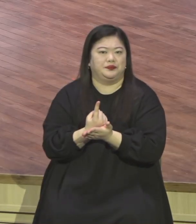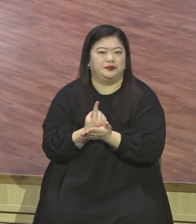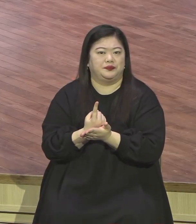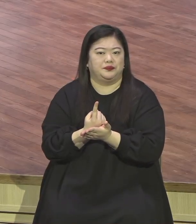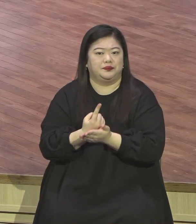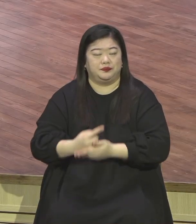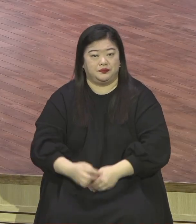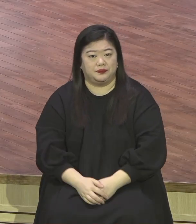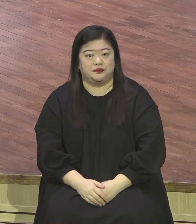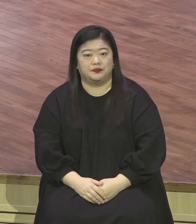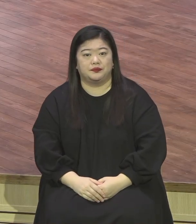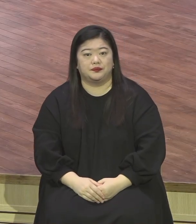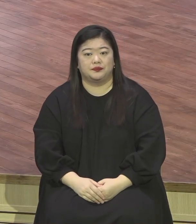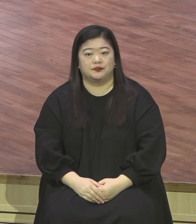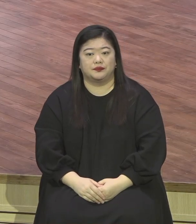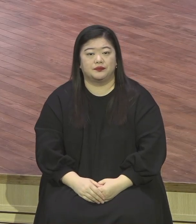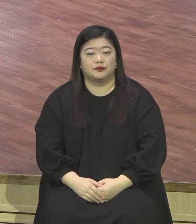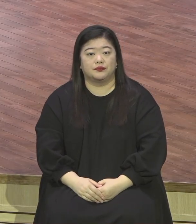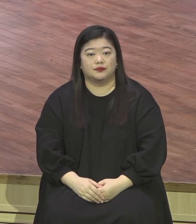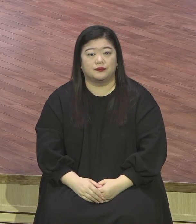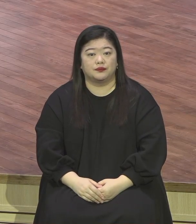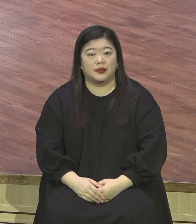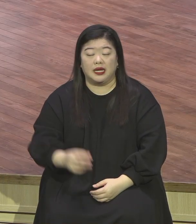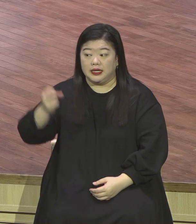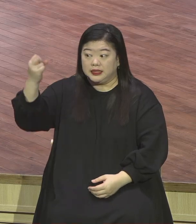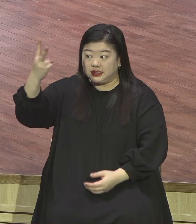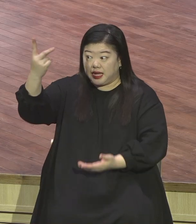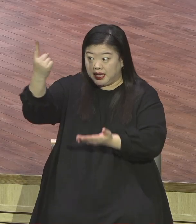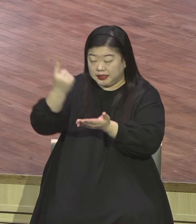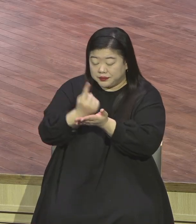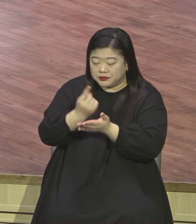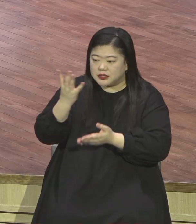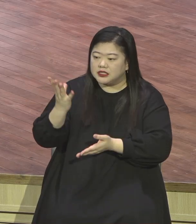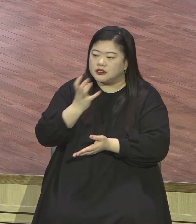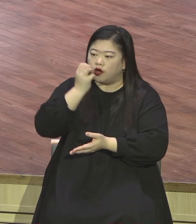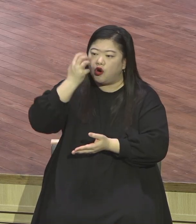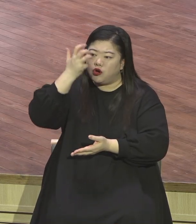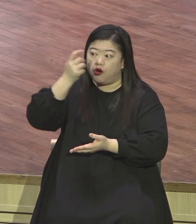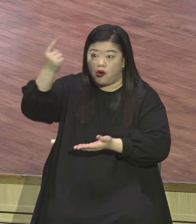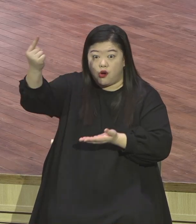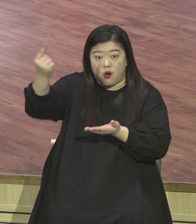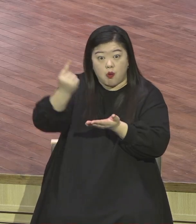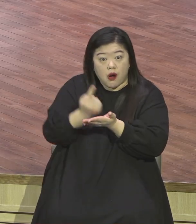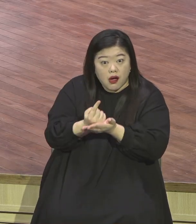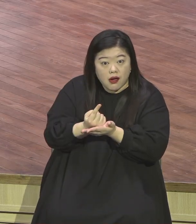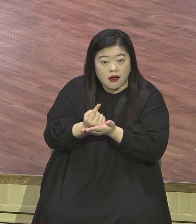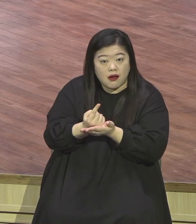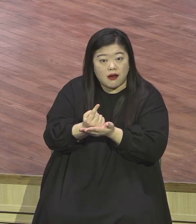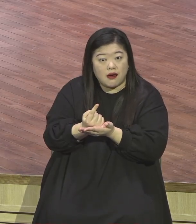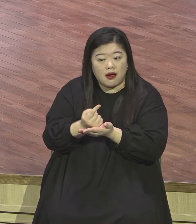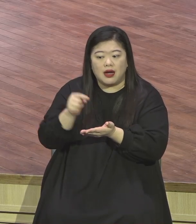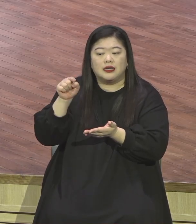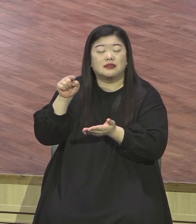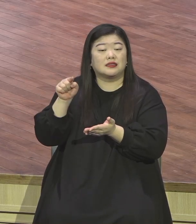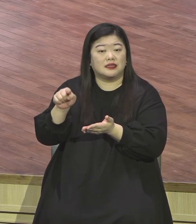성령 강림 우리의 삶은 뭐요? 성령이 강림한 것까지 다